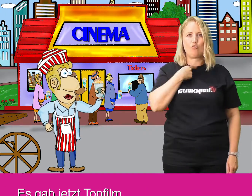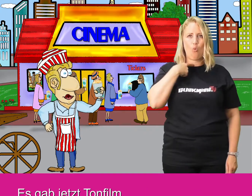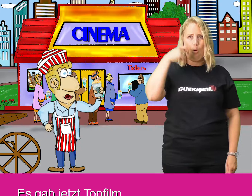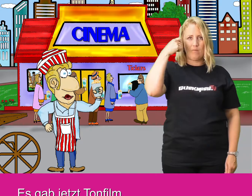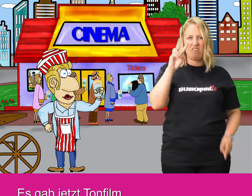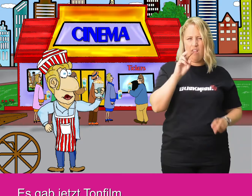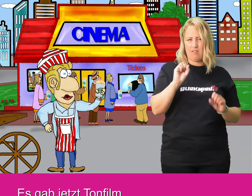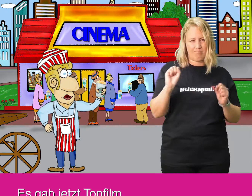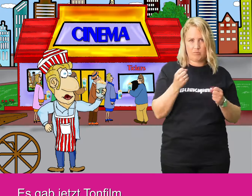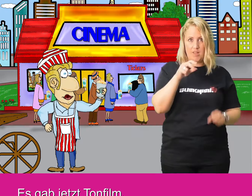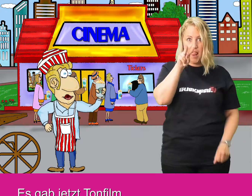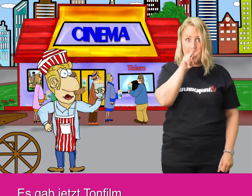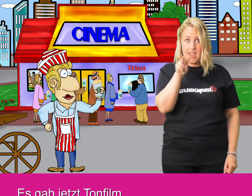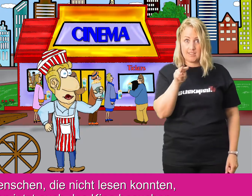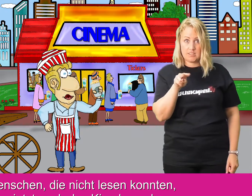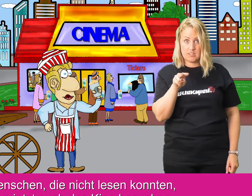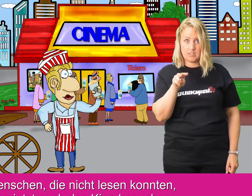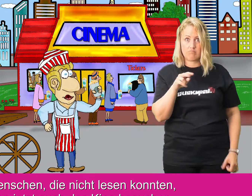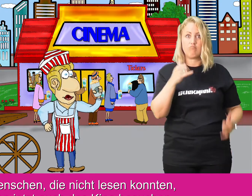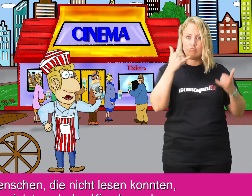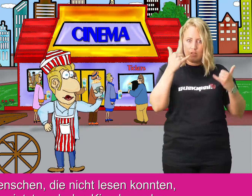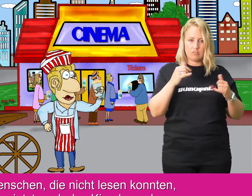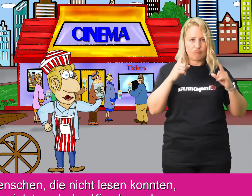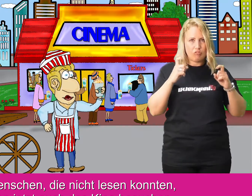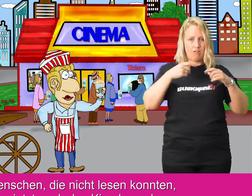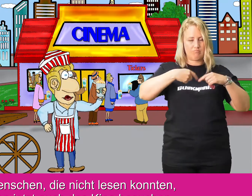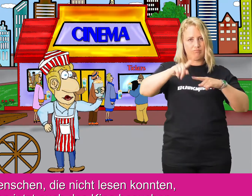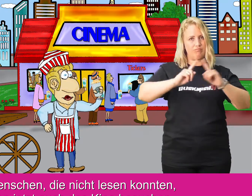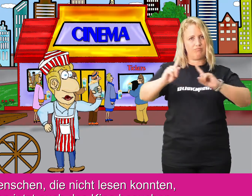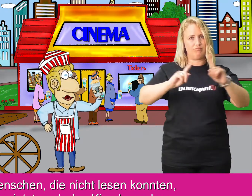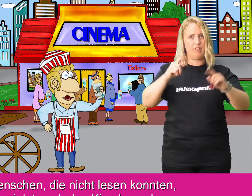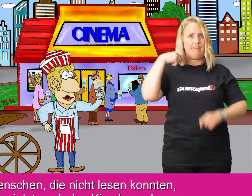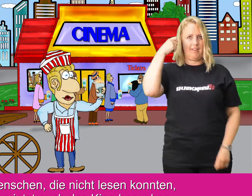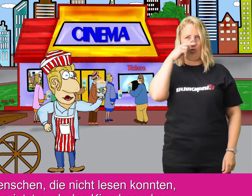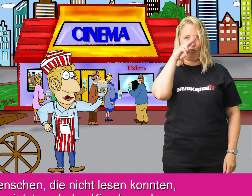Tonfilm und Menschen, die nicht lesen konnten, konnten jetzt auch das Kino besuchen.